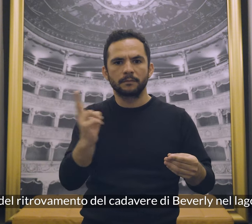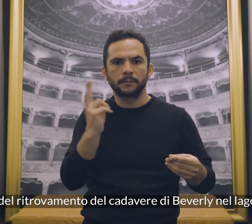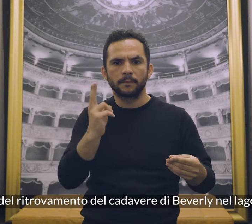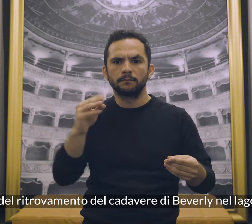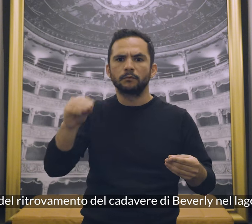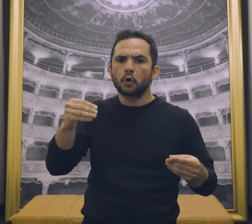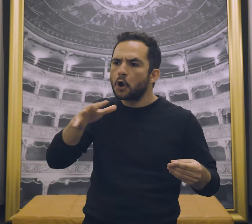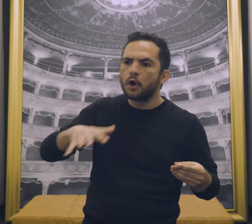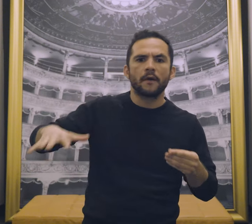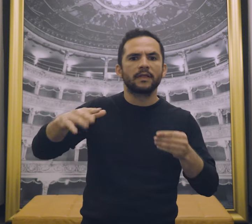lago.